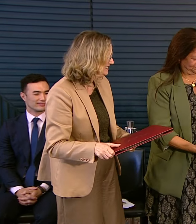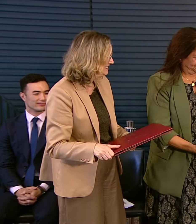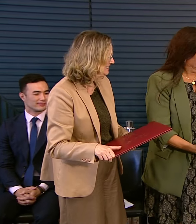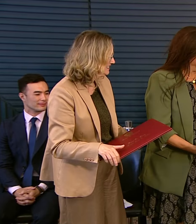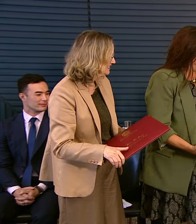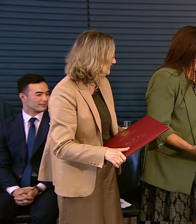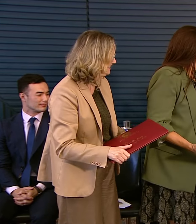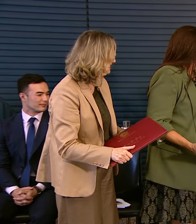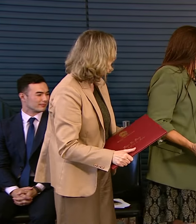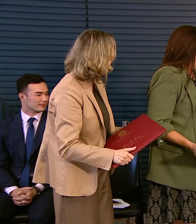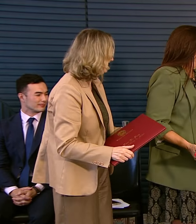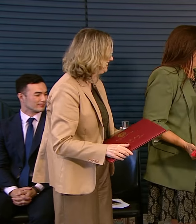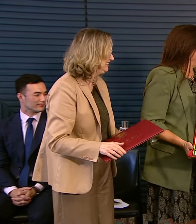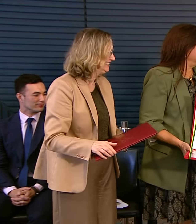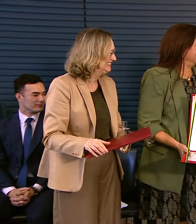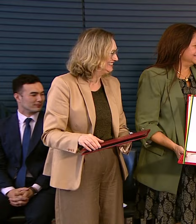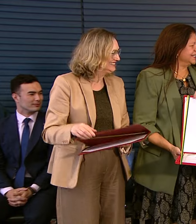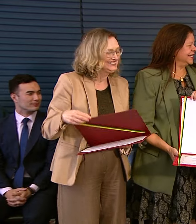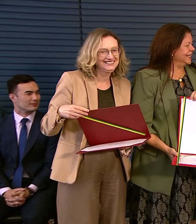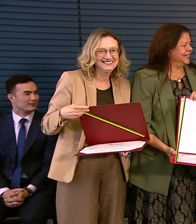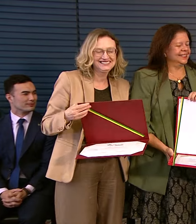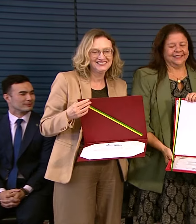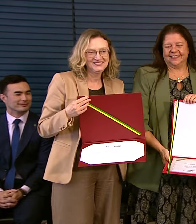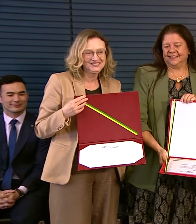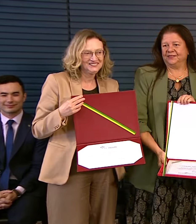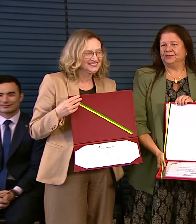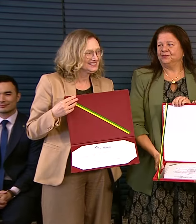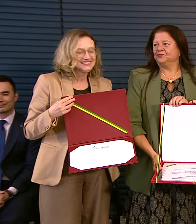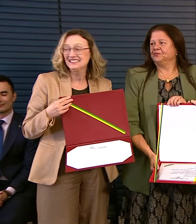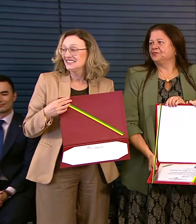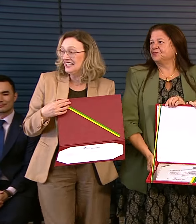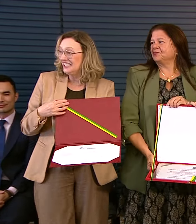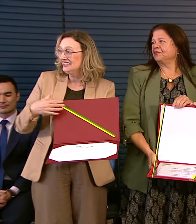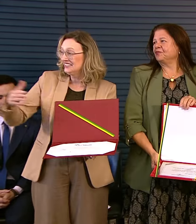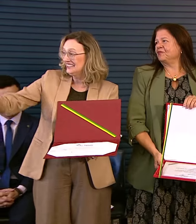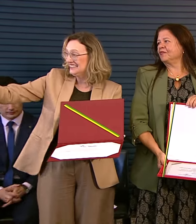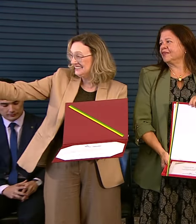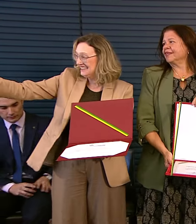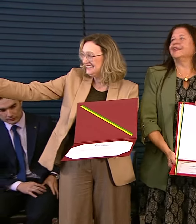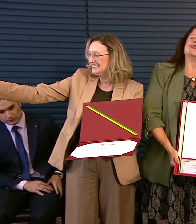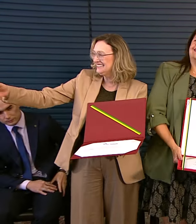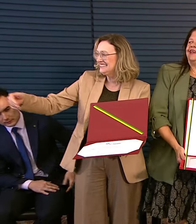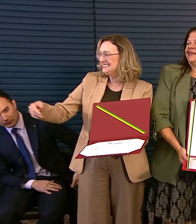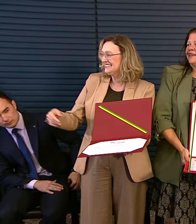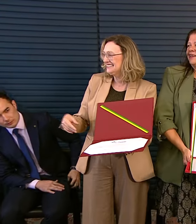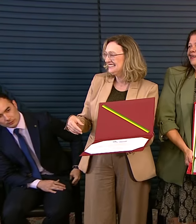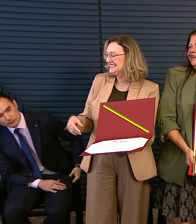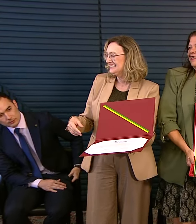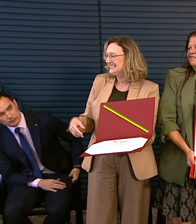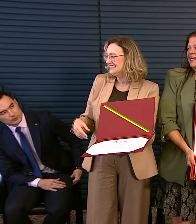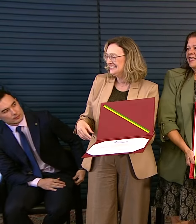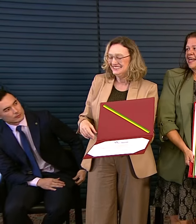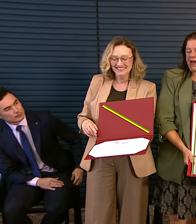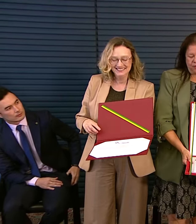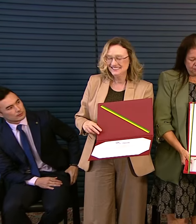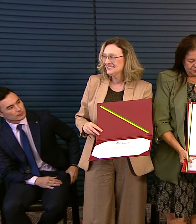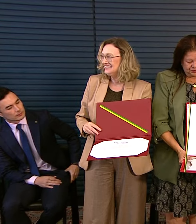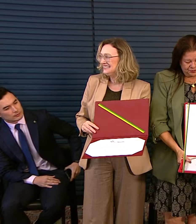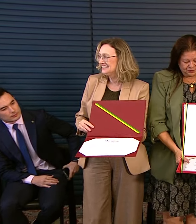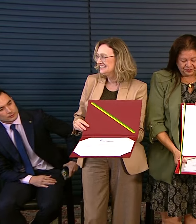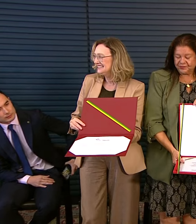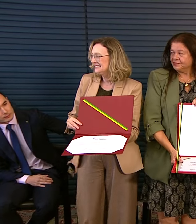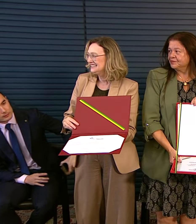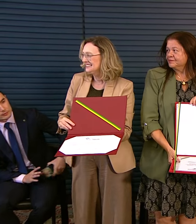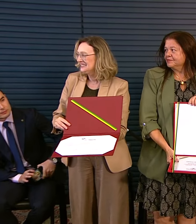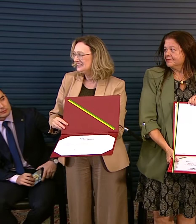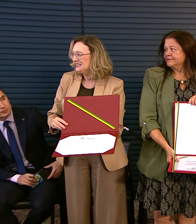Nascer Legal Do Ministério Público Do Rio de Janeiro Nos 12 anos de existência Realizou 55 mil partos E